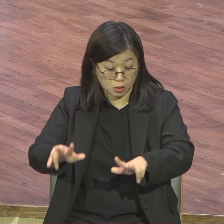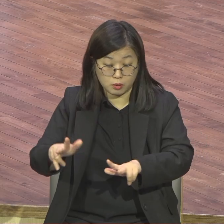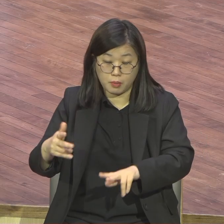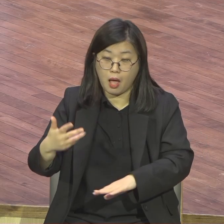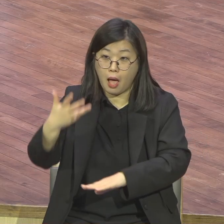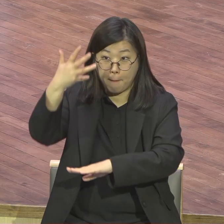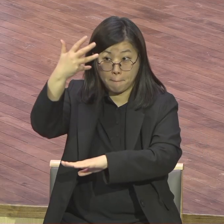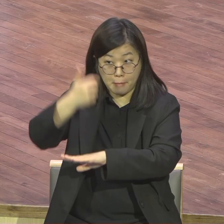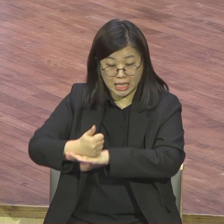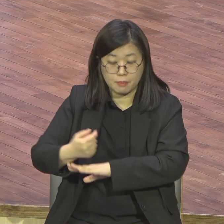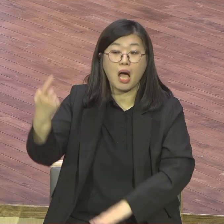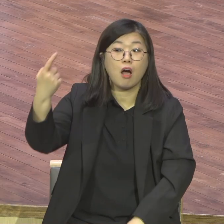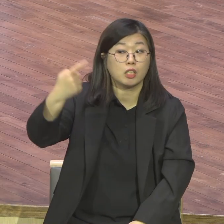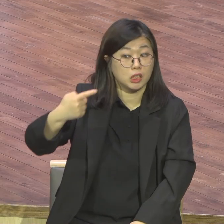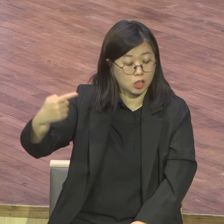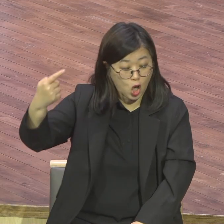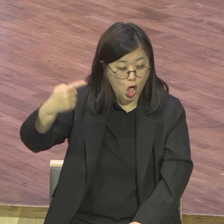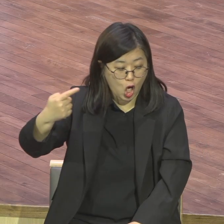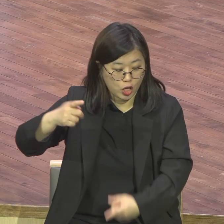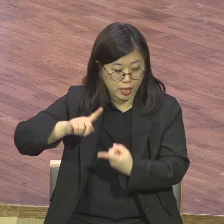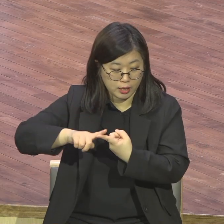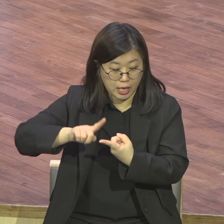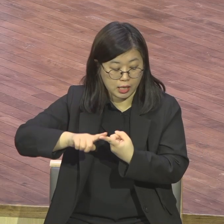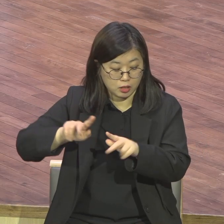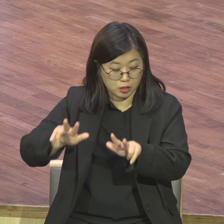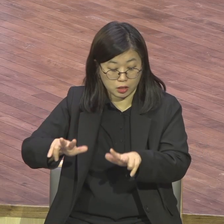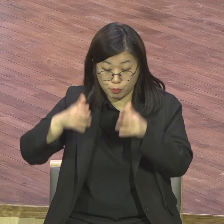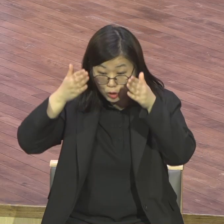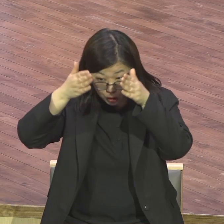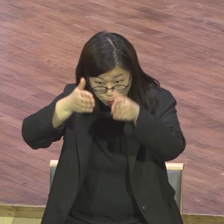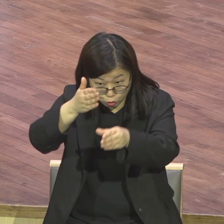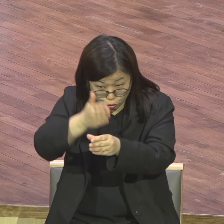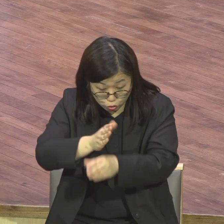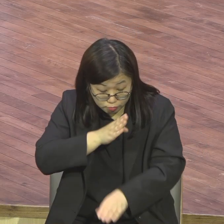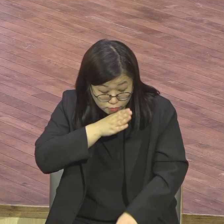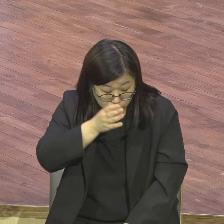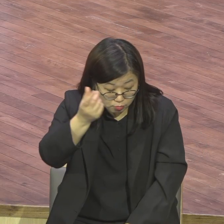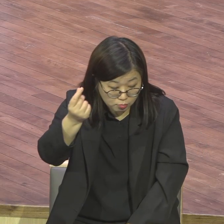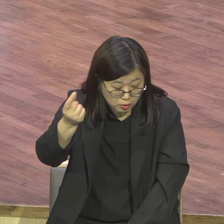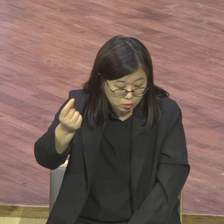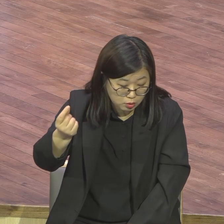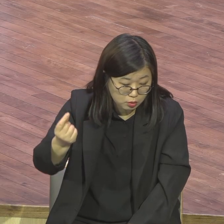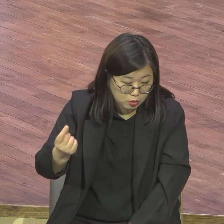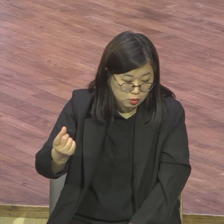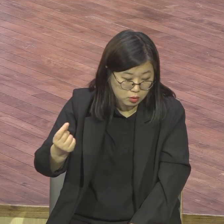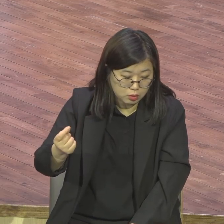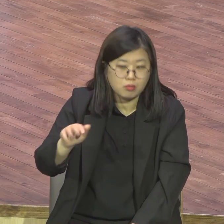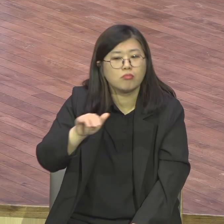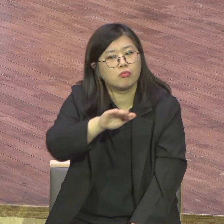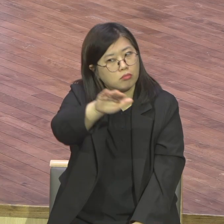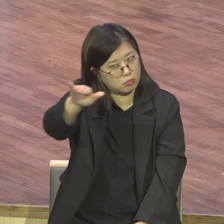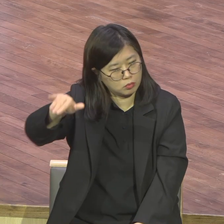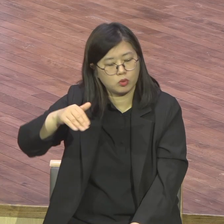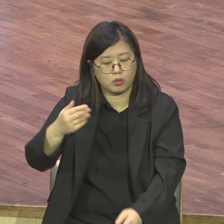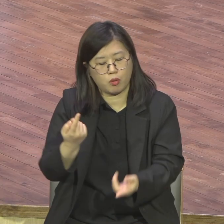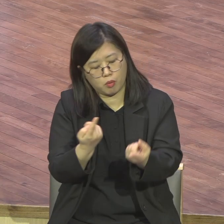이 헌신을 지금 우리 교회가 지금 하고 있는데 어떻게 해야 됩니까 하나님 기도에 헌당 헌당